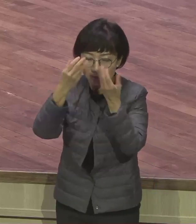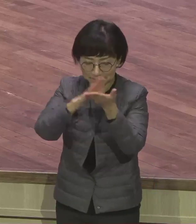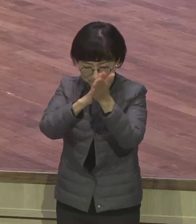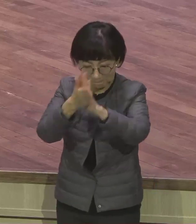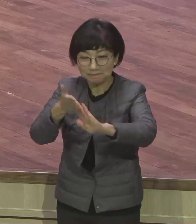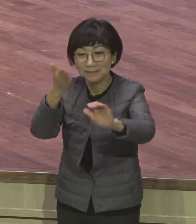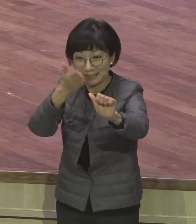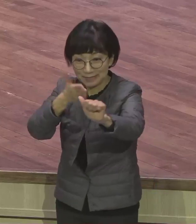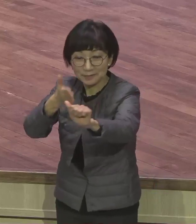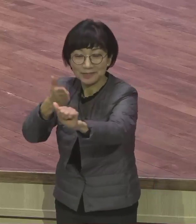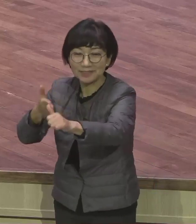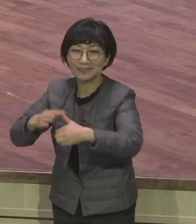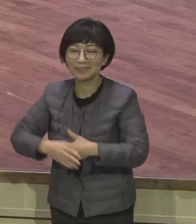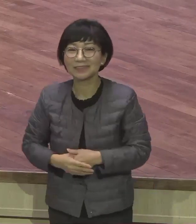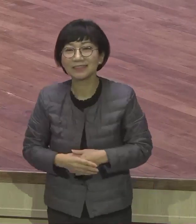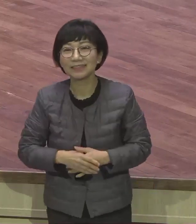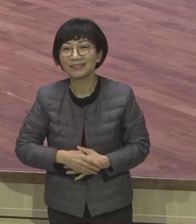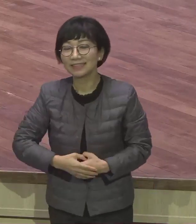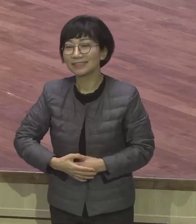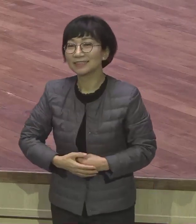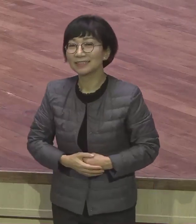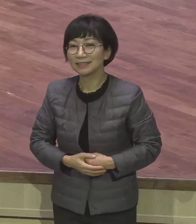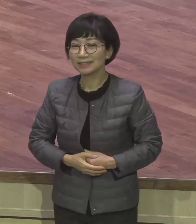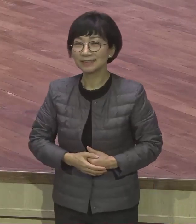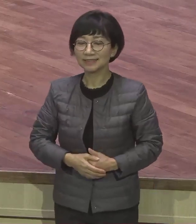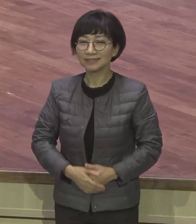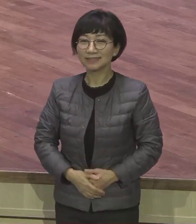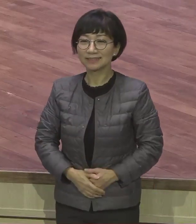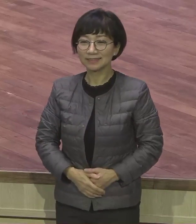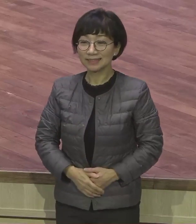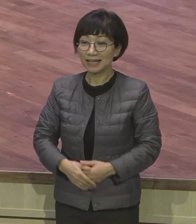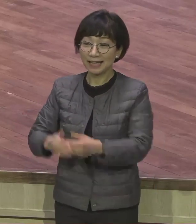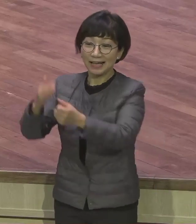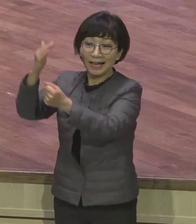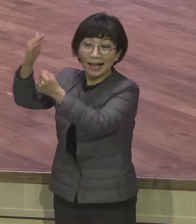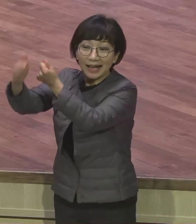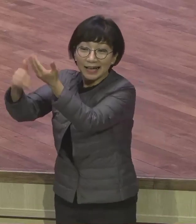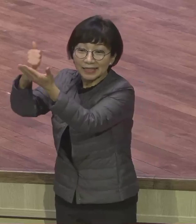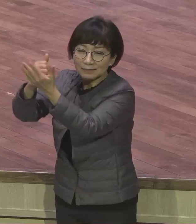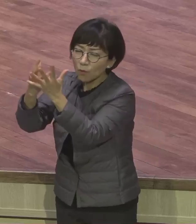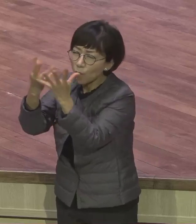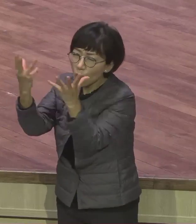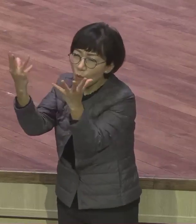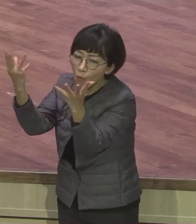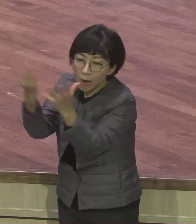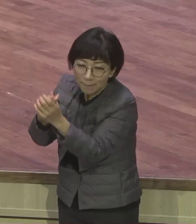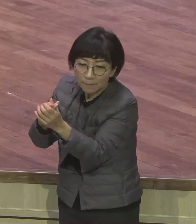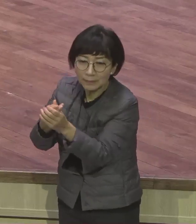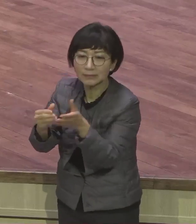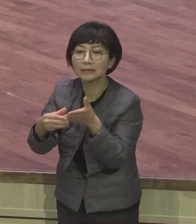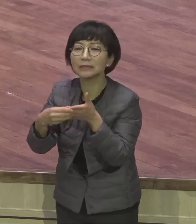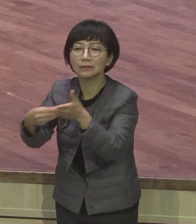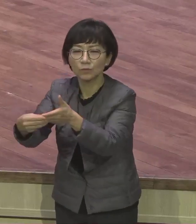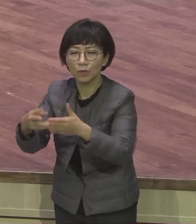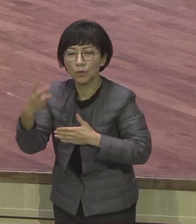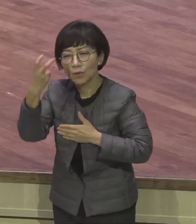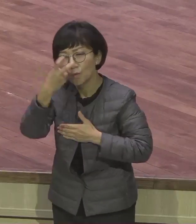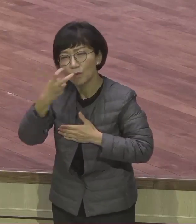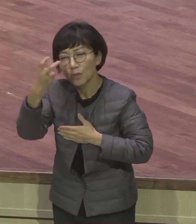성도들 하나님의 완벽한 인도와 보속이 있다는 사실을 삼성의 24